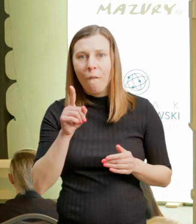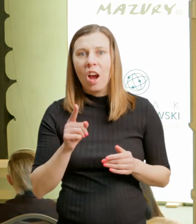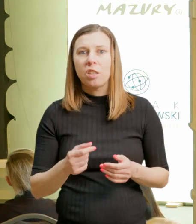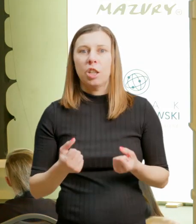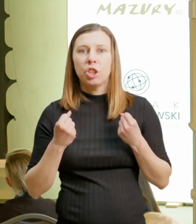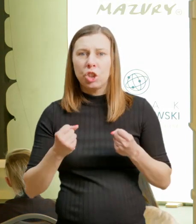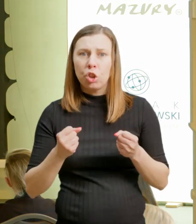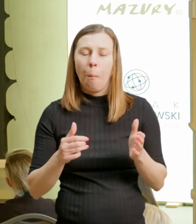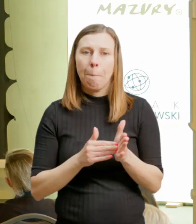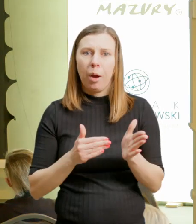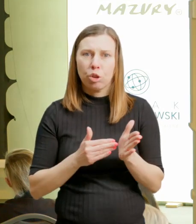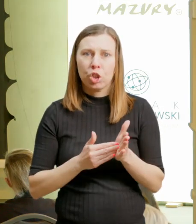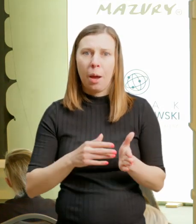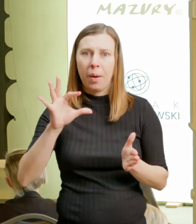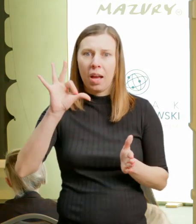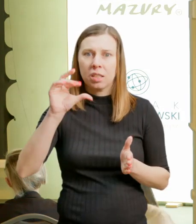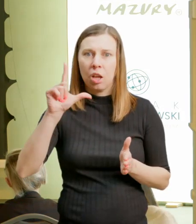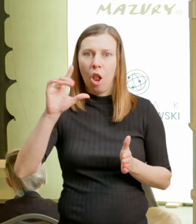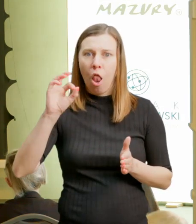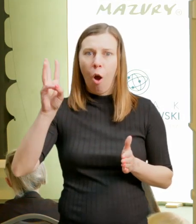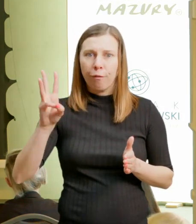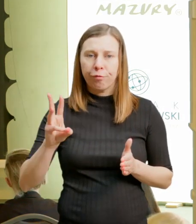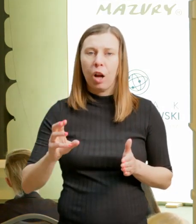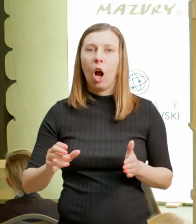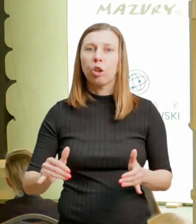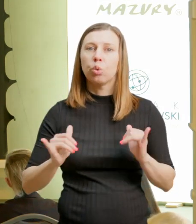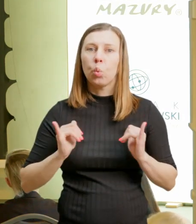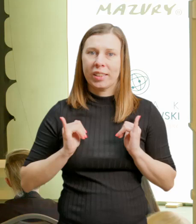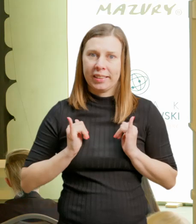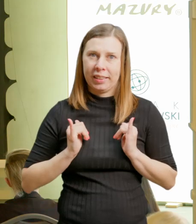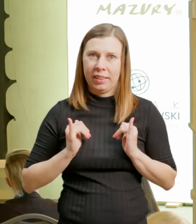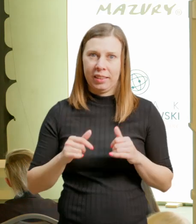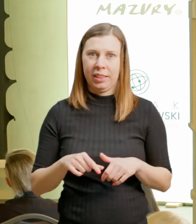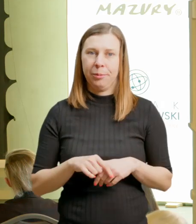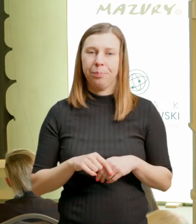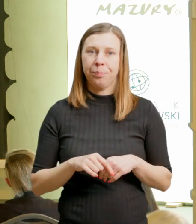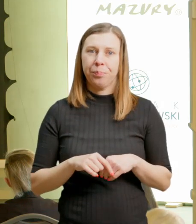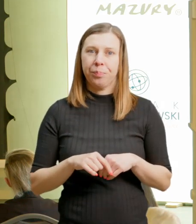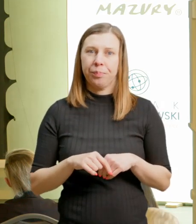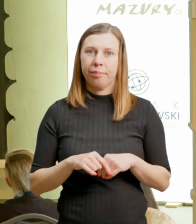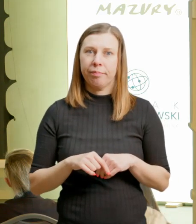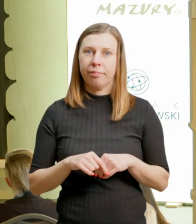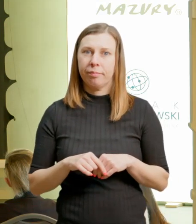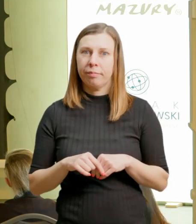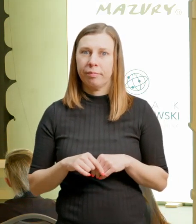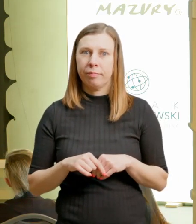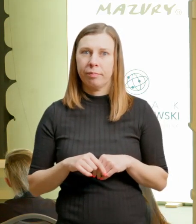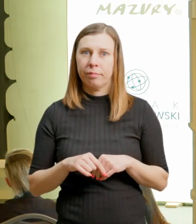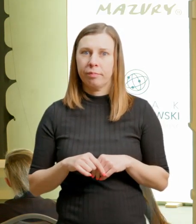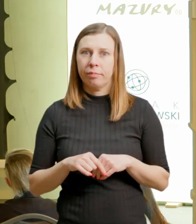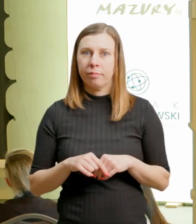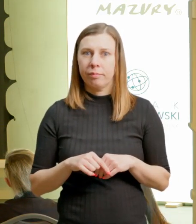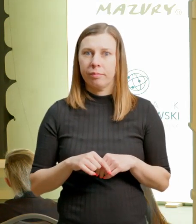właśnie strony wyjścia do lokalnej społeczności, korzystania z dobrodziejstw